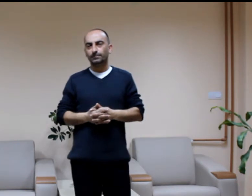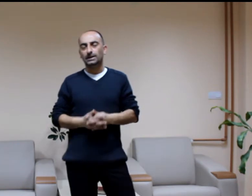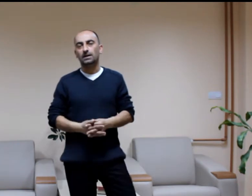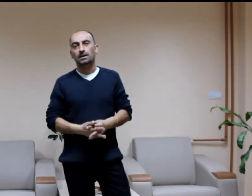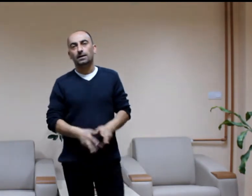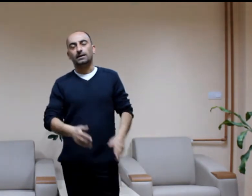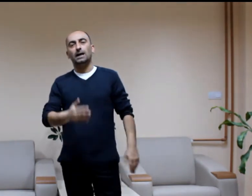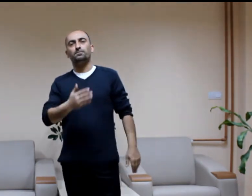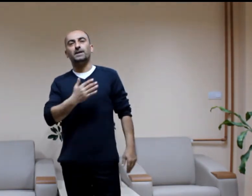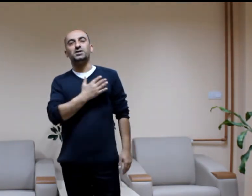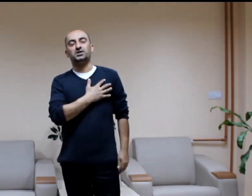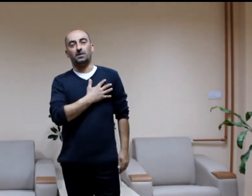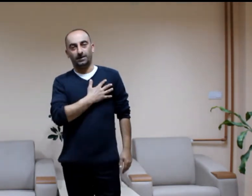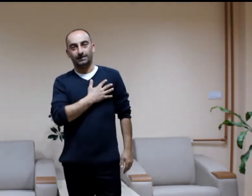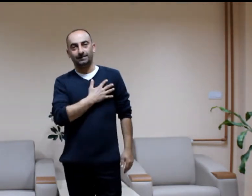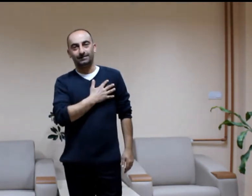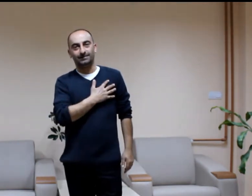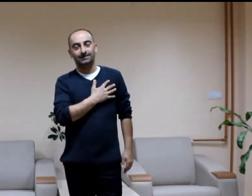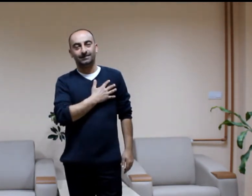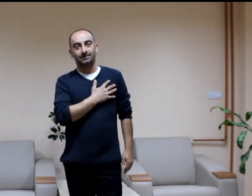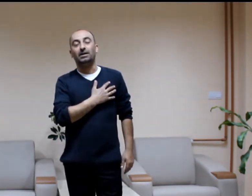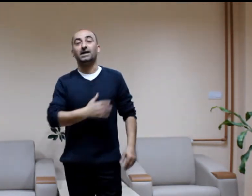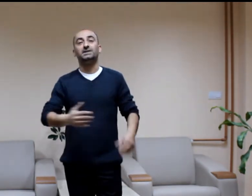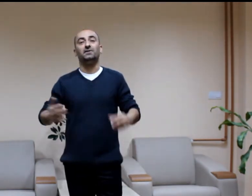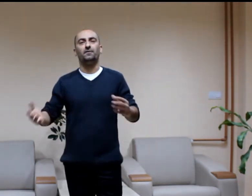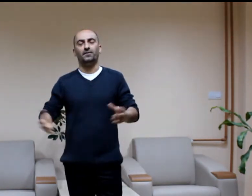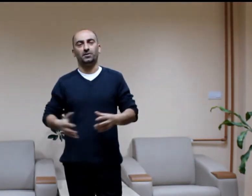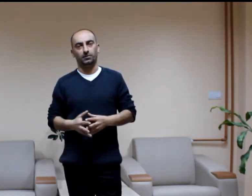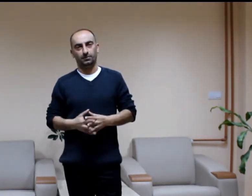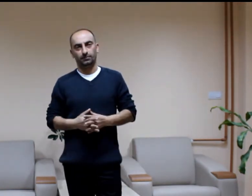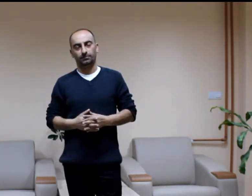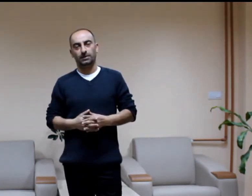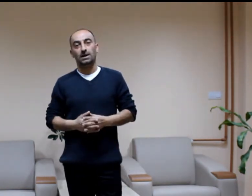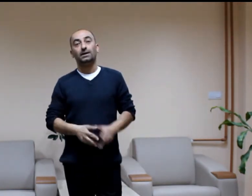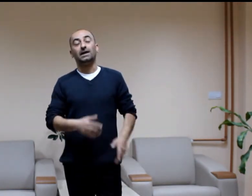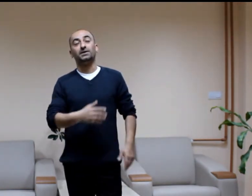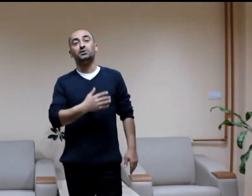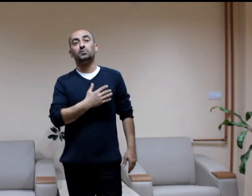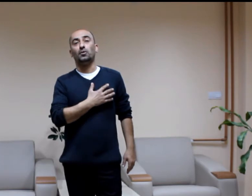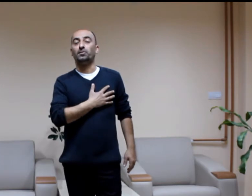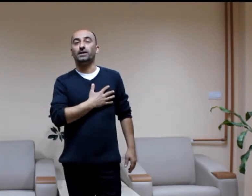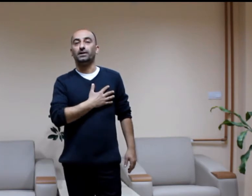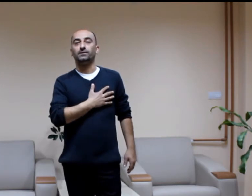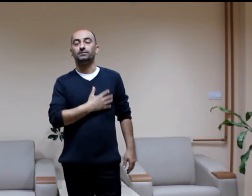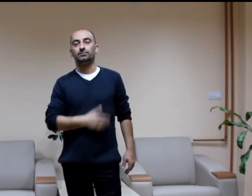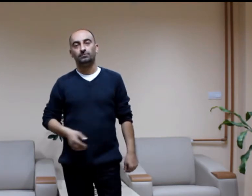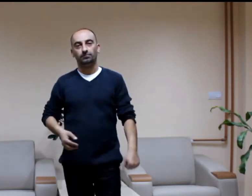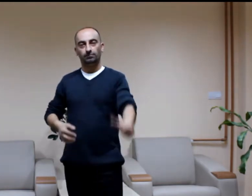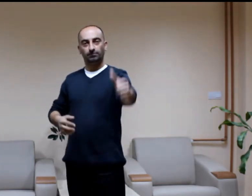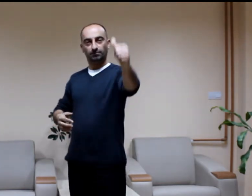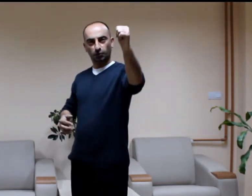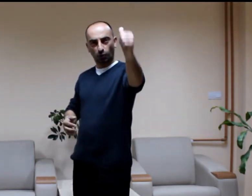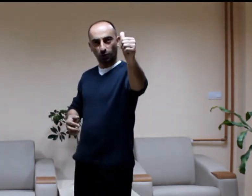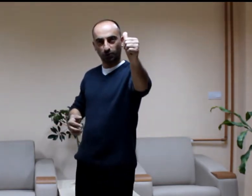Kalp ne iş yapar? Bayan cevap veriyor. Kanımızı pompalar. Doğru.